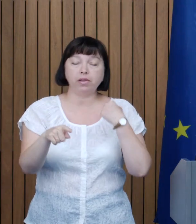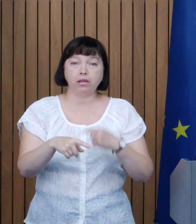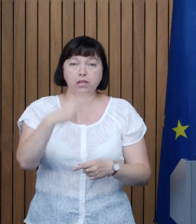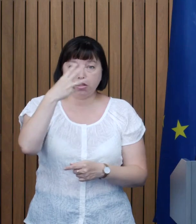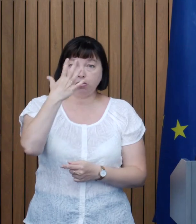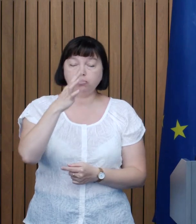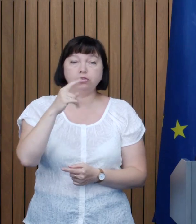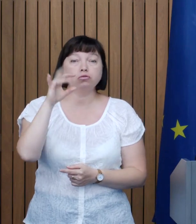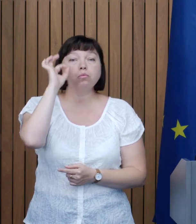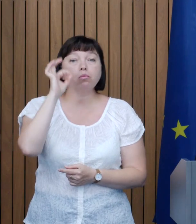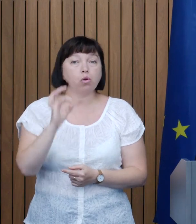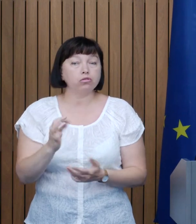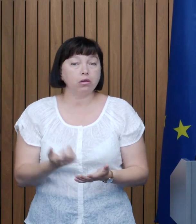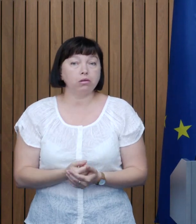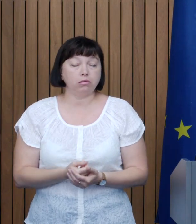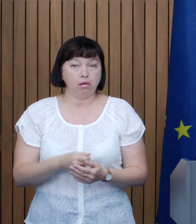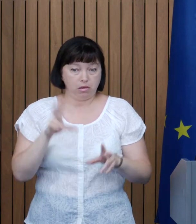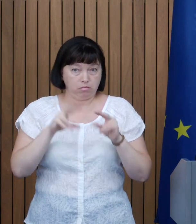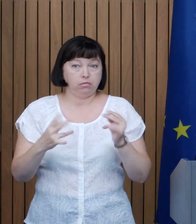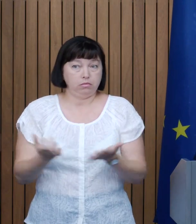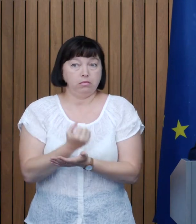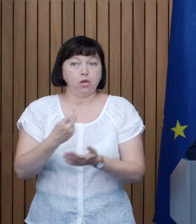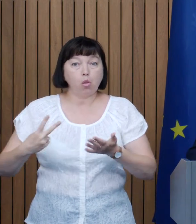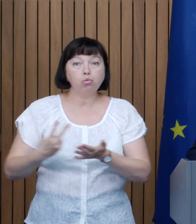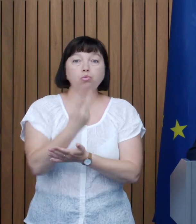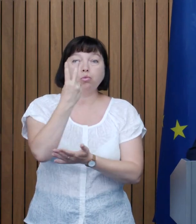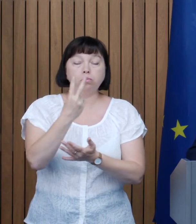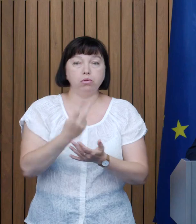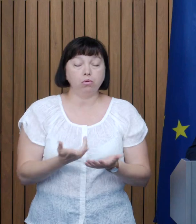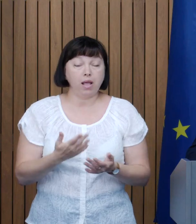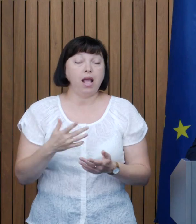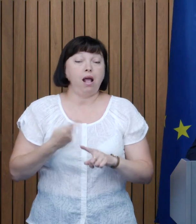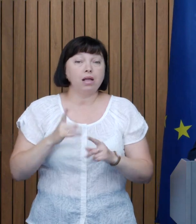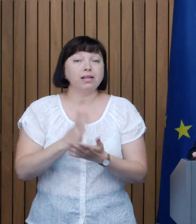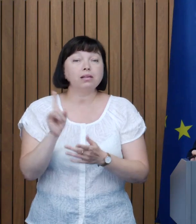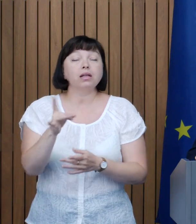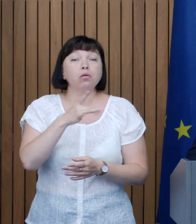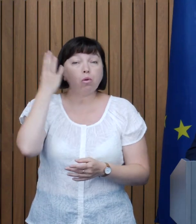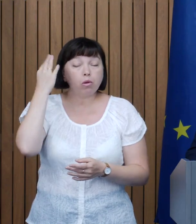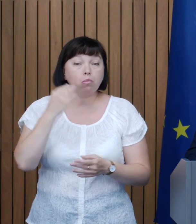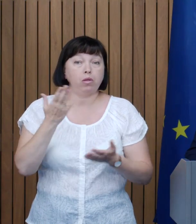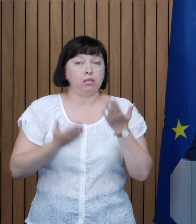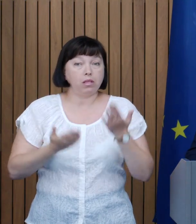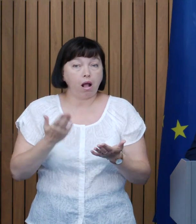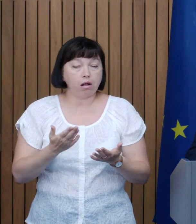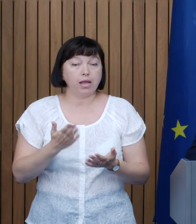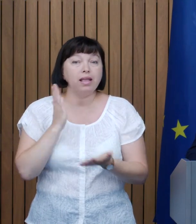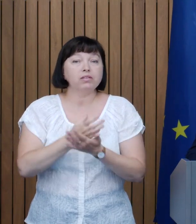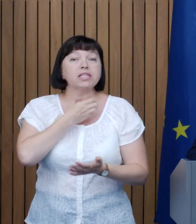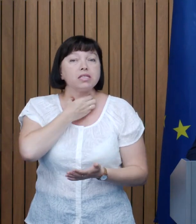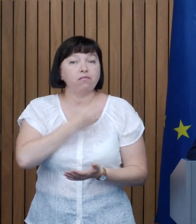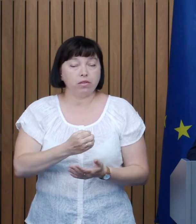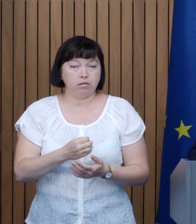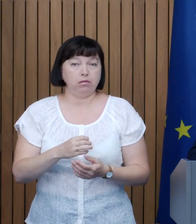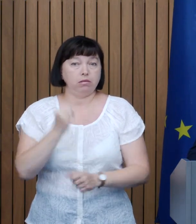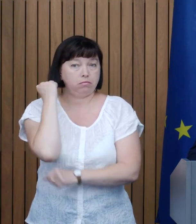35 de puncte procentuale, practic dublu Asta înseamnă că în Republica Moldova, în contextul în care avem un deficit acut